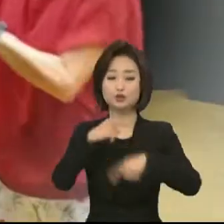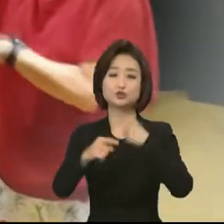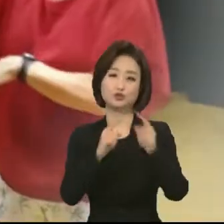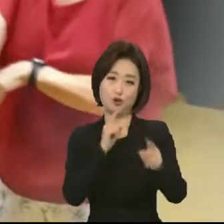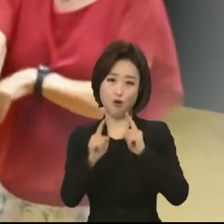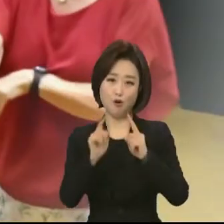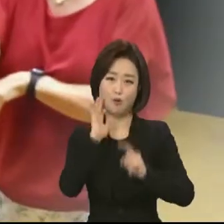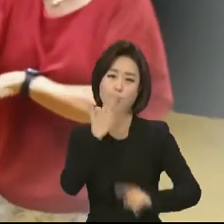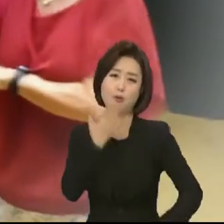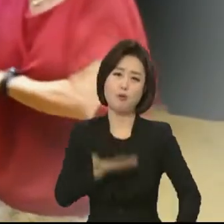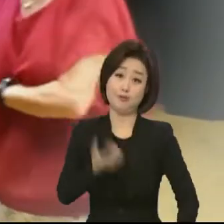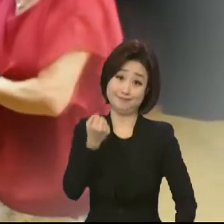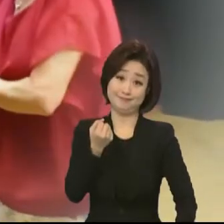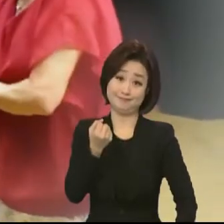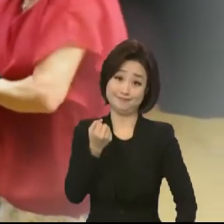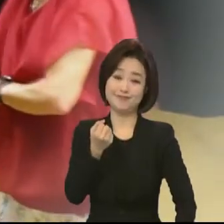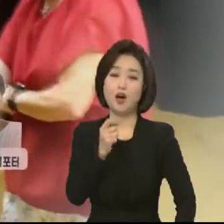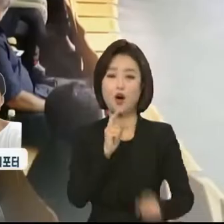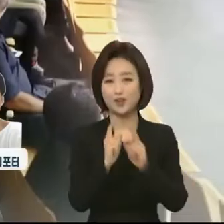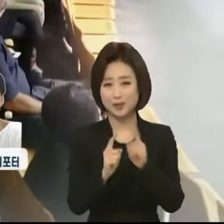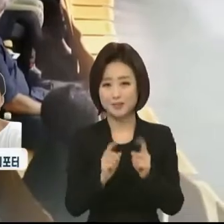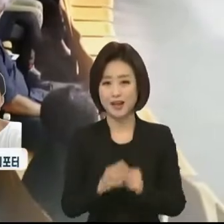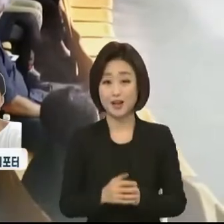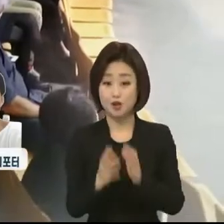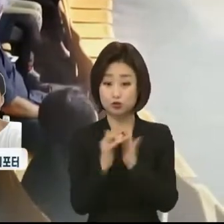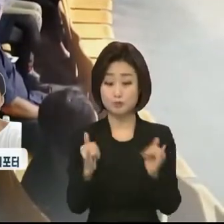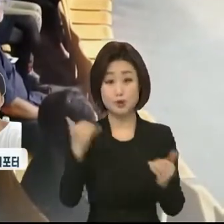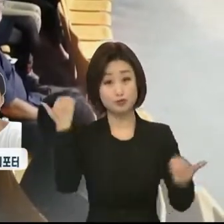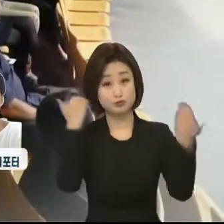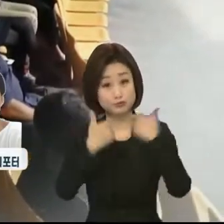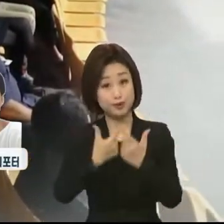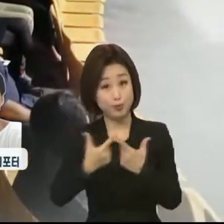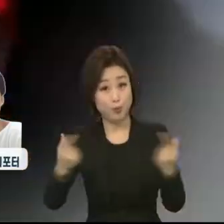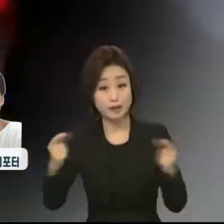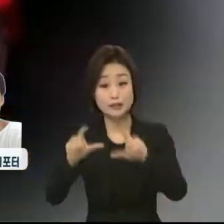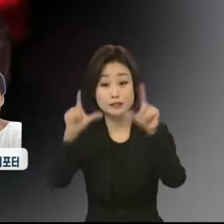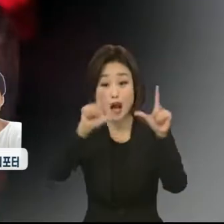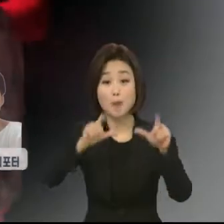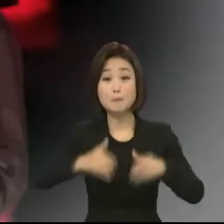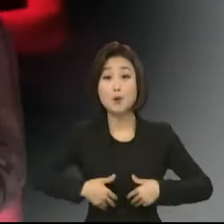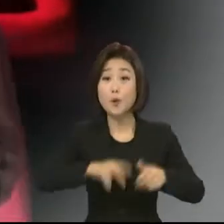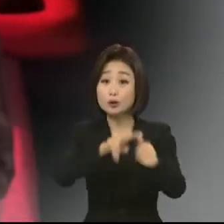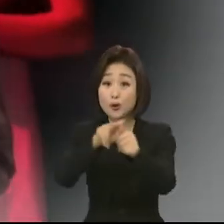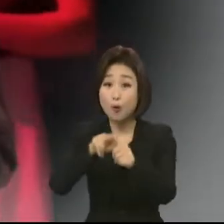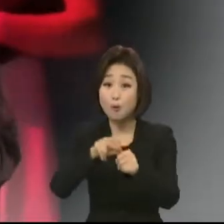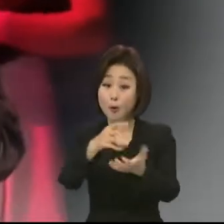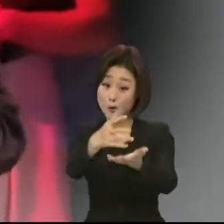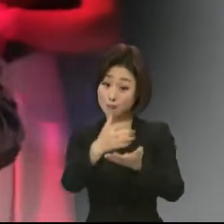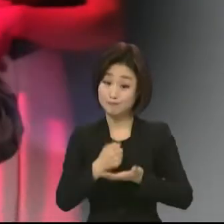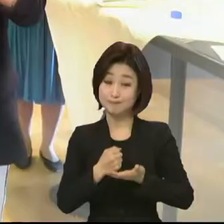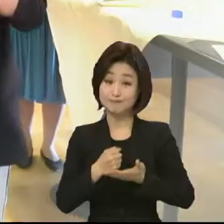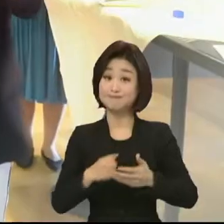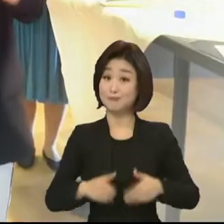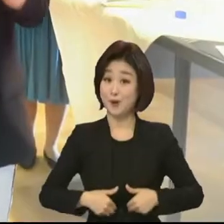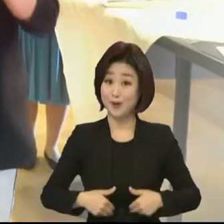모국어입니다. 모든 국민은 예외 없이 삶에 필요한 정보를 똑같이 받아볼 수 있어야 한다는 것.